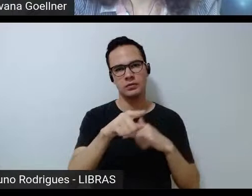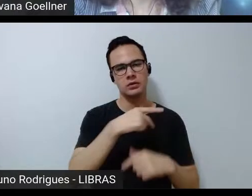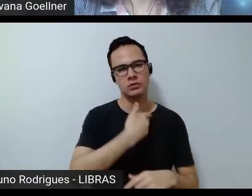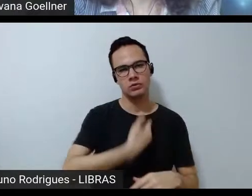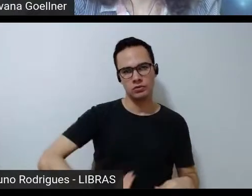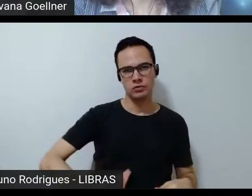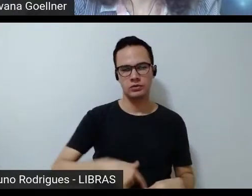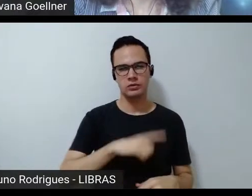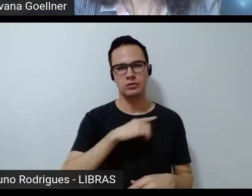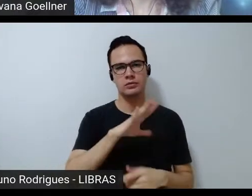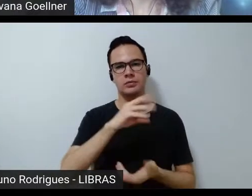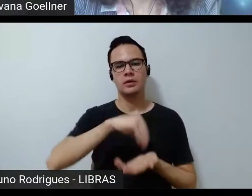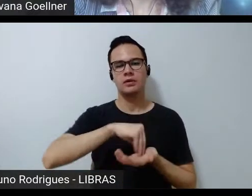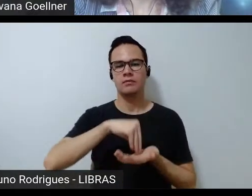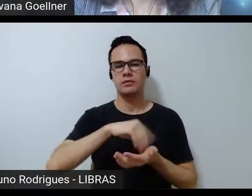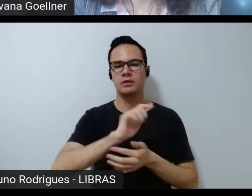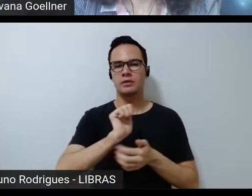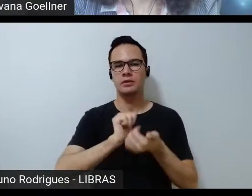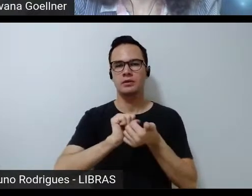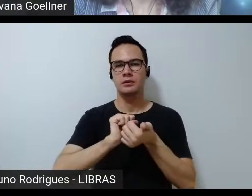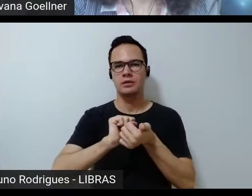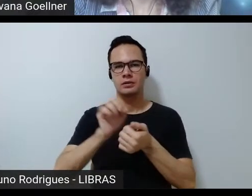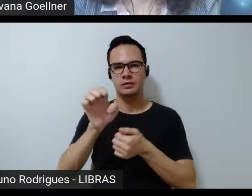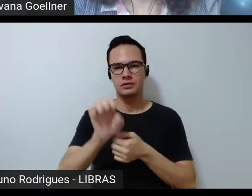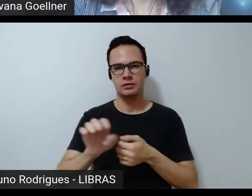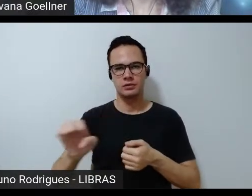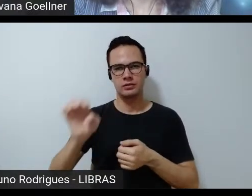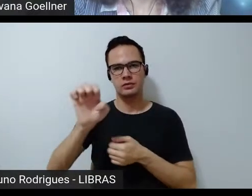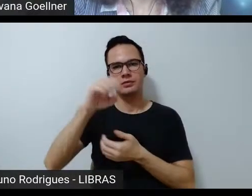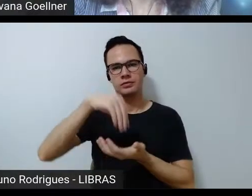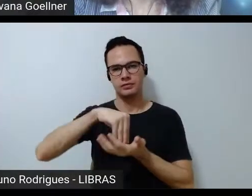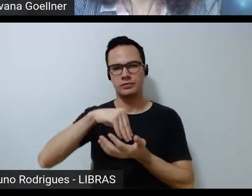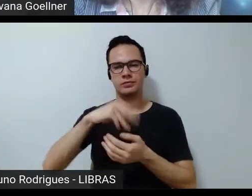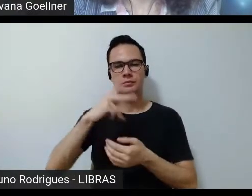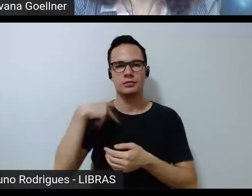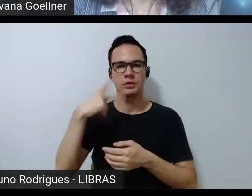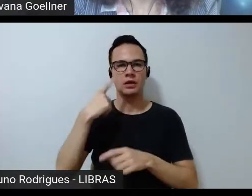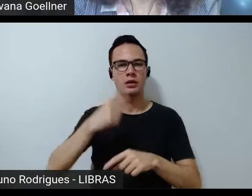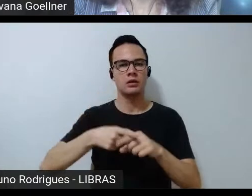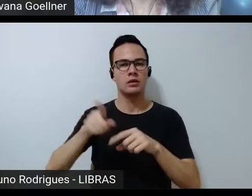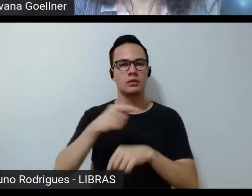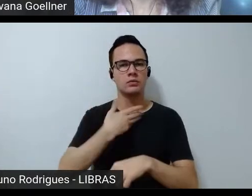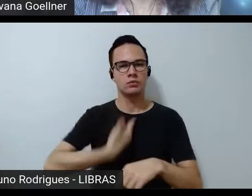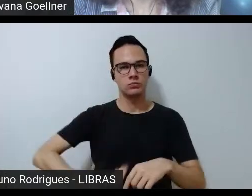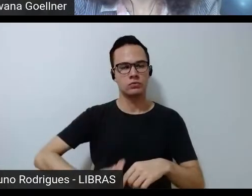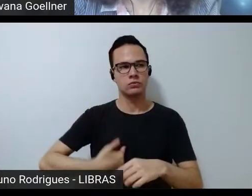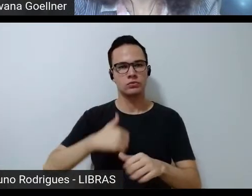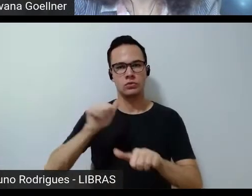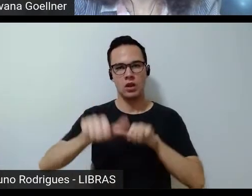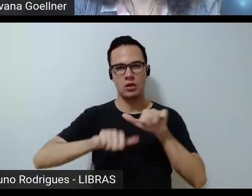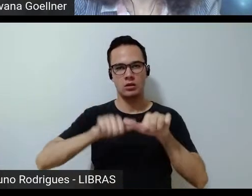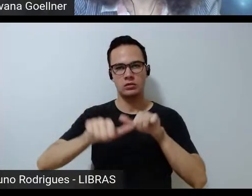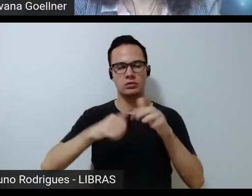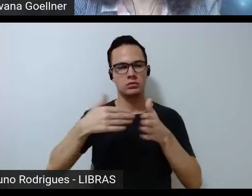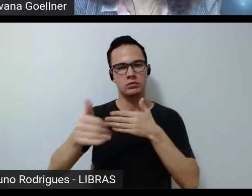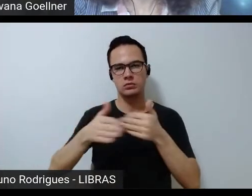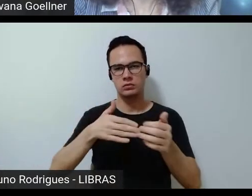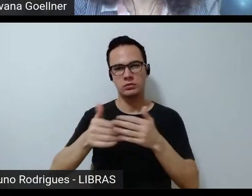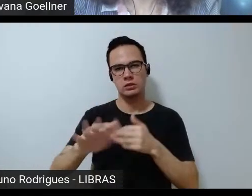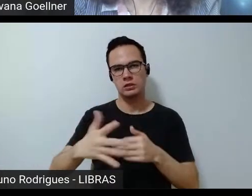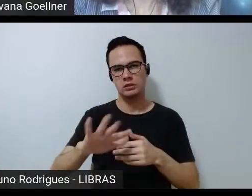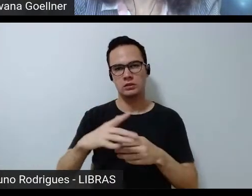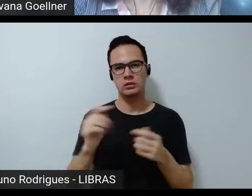mas ainda falta uma política de Estado porque a depender de que governo entra ou sai nós temos mais ou menos